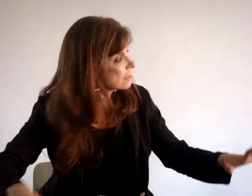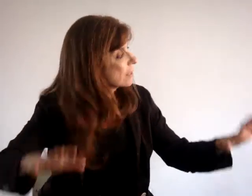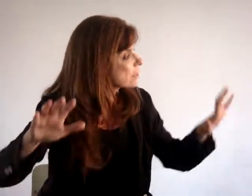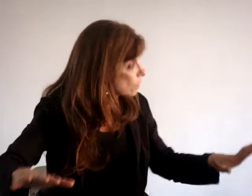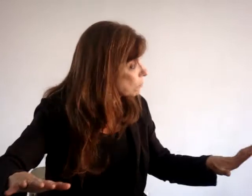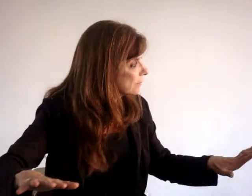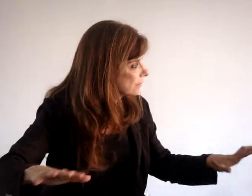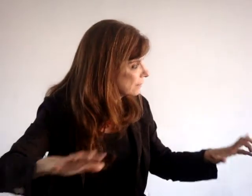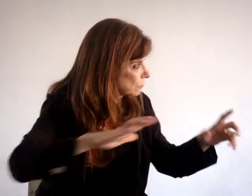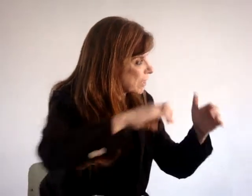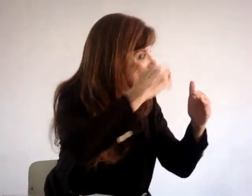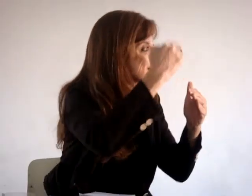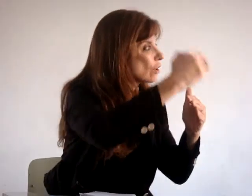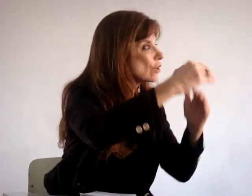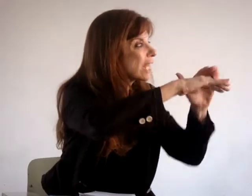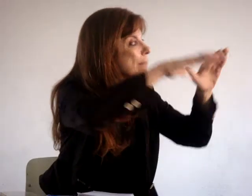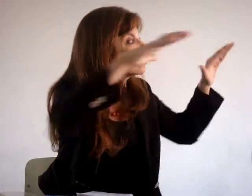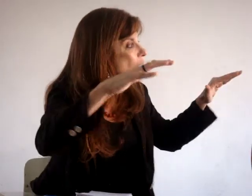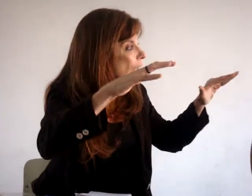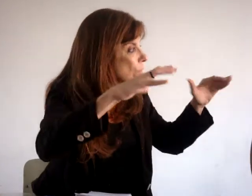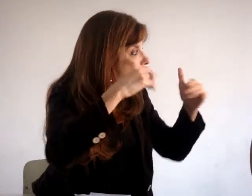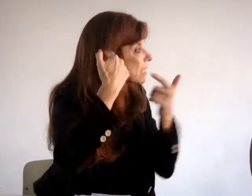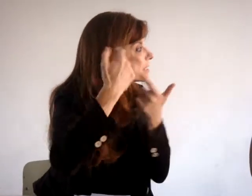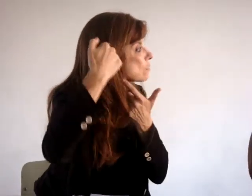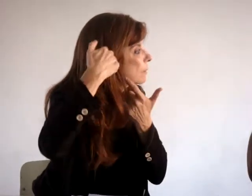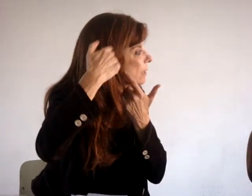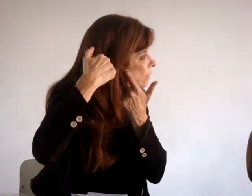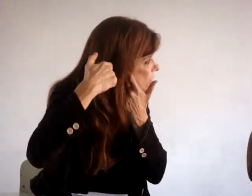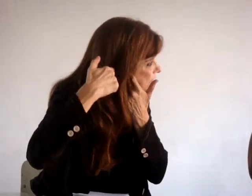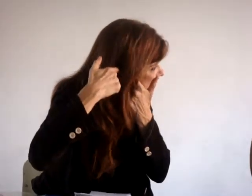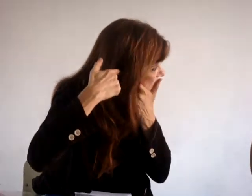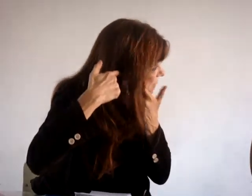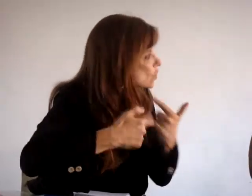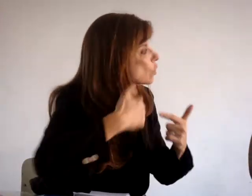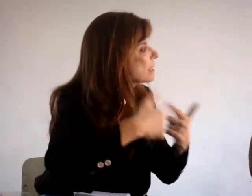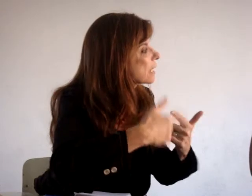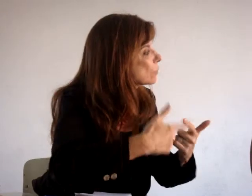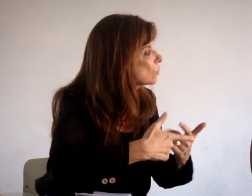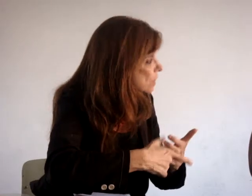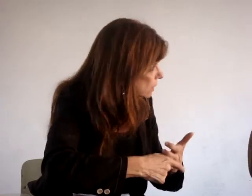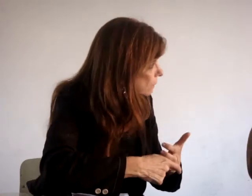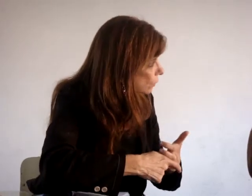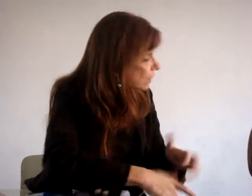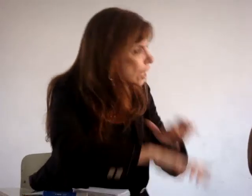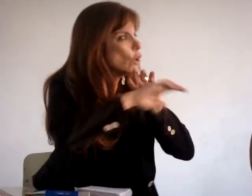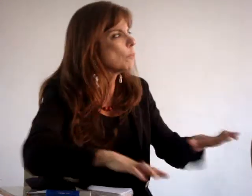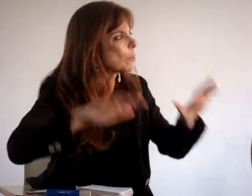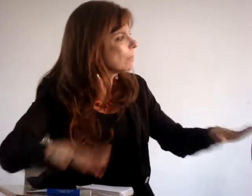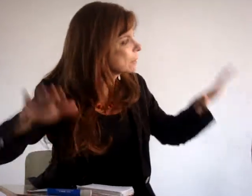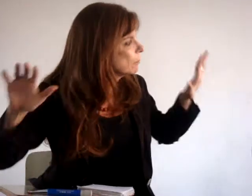que estão plantando. Essa lógica é mundial, mas isso vai passando na nossa cabeça e a gente começa a reproduzir a mesma coisa. O problema da